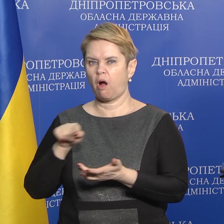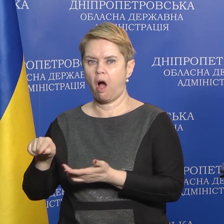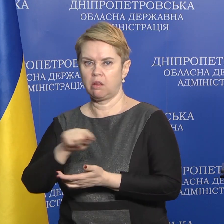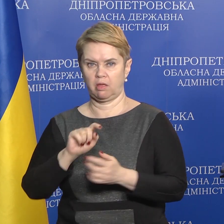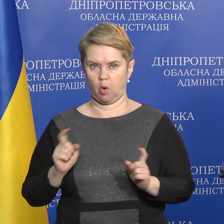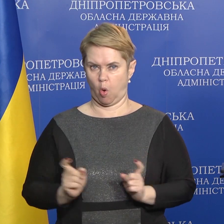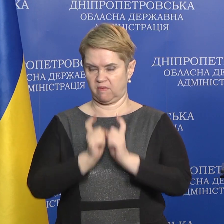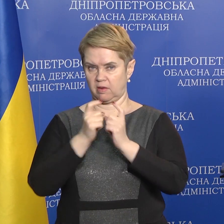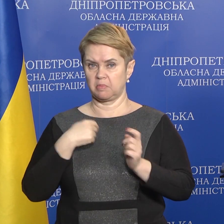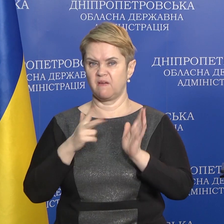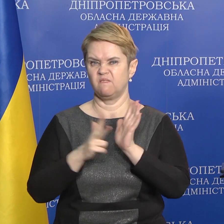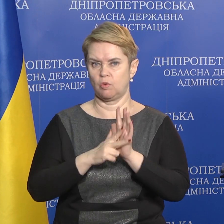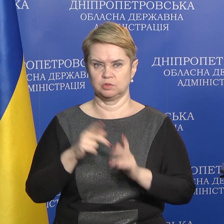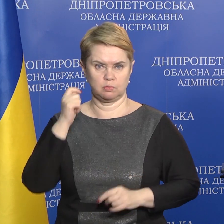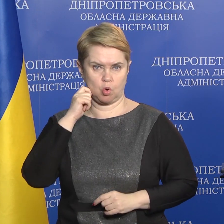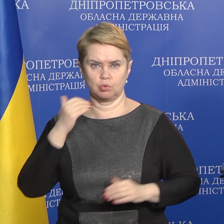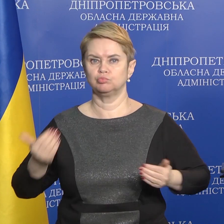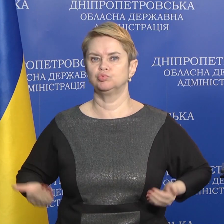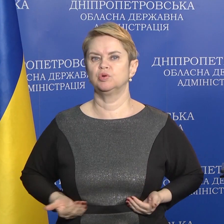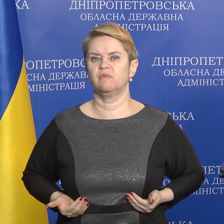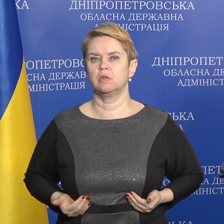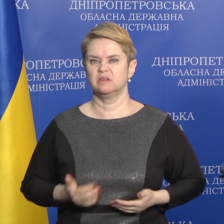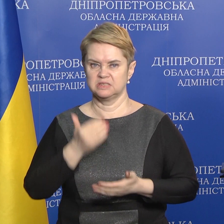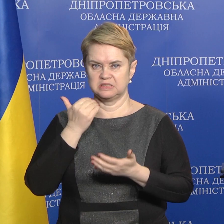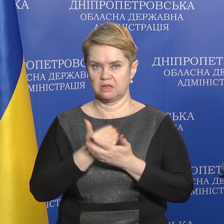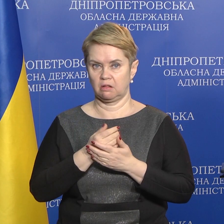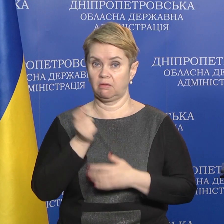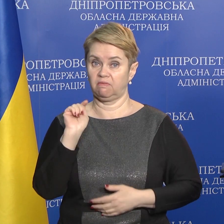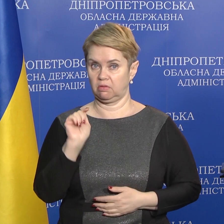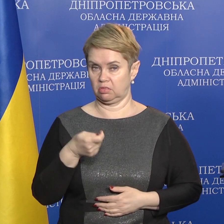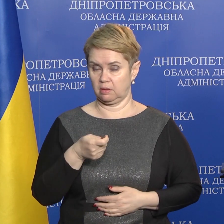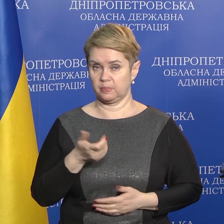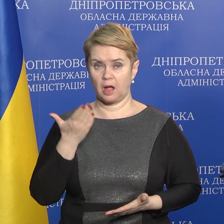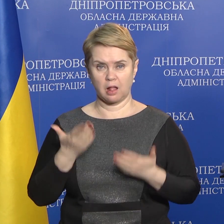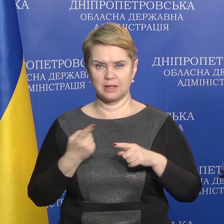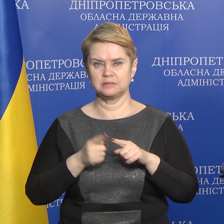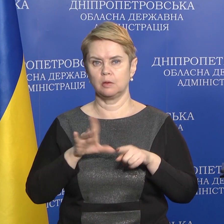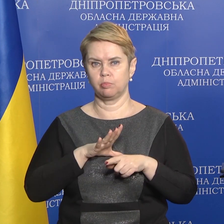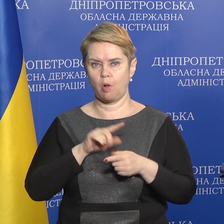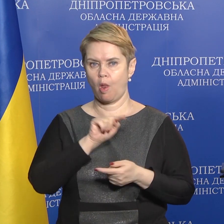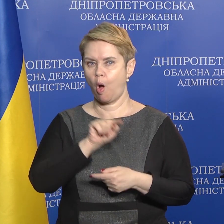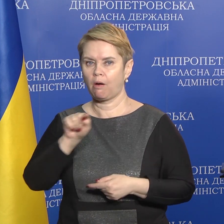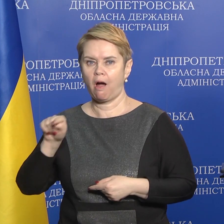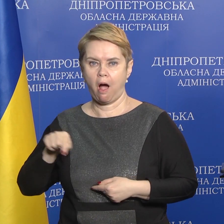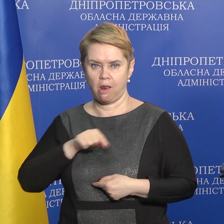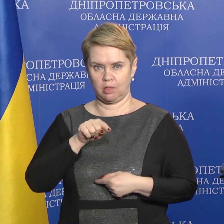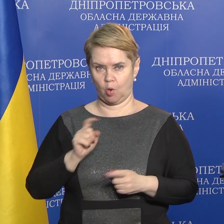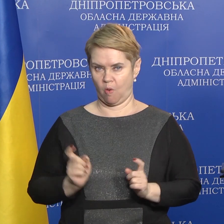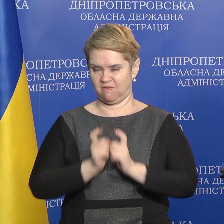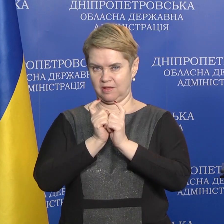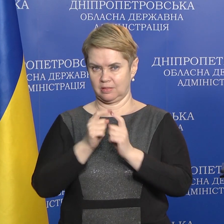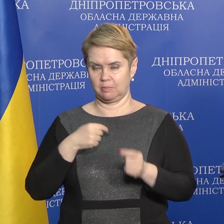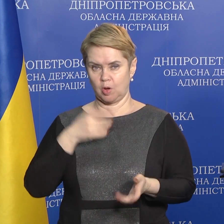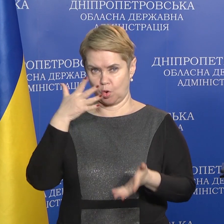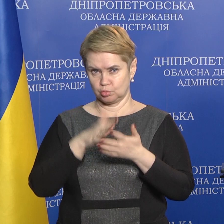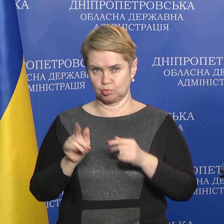ми вісім років живемо у стані війни. Але це був локальний конфлікт, і ми